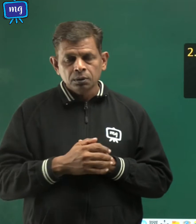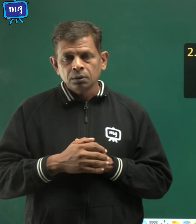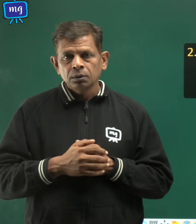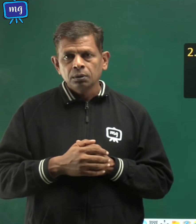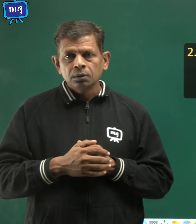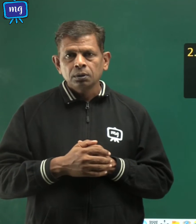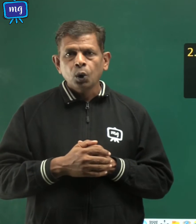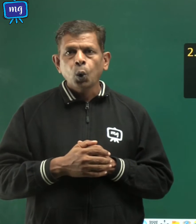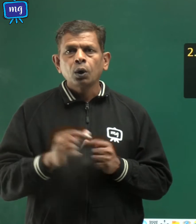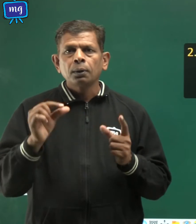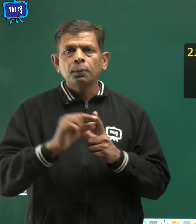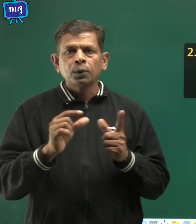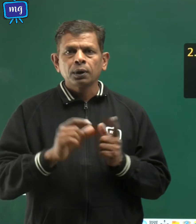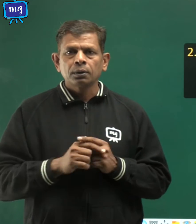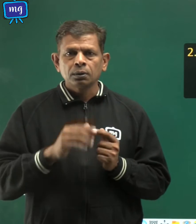पूरी